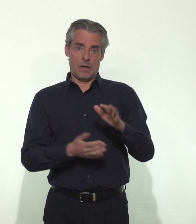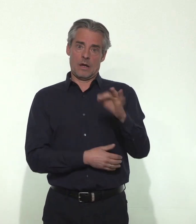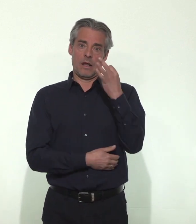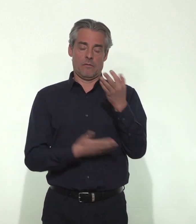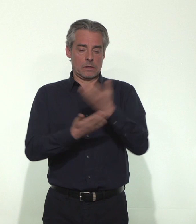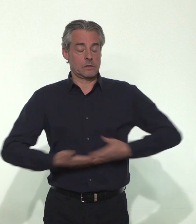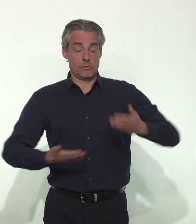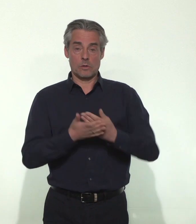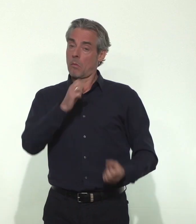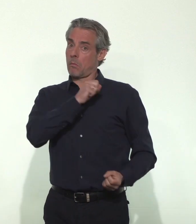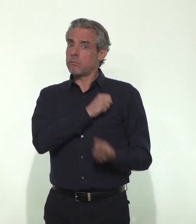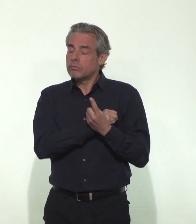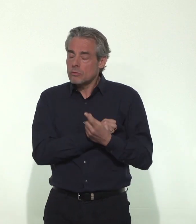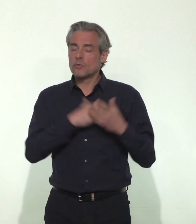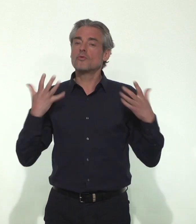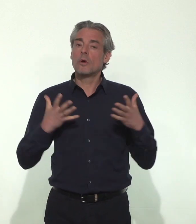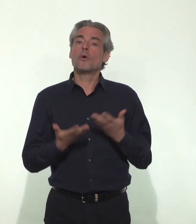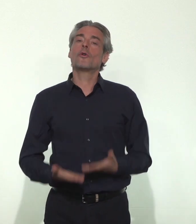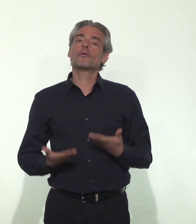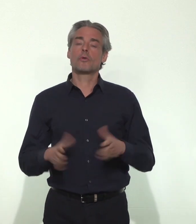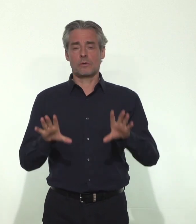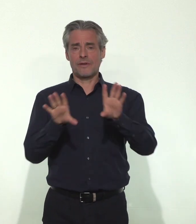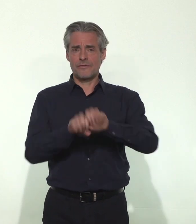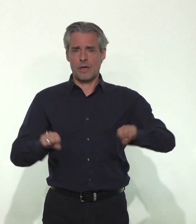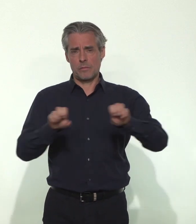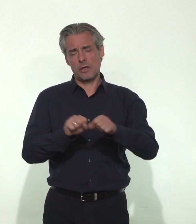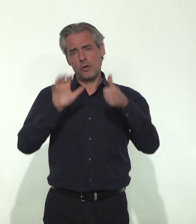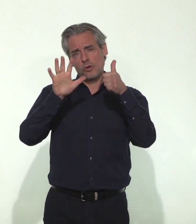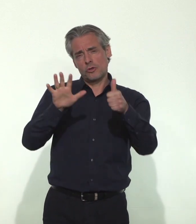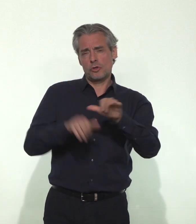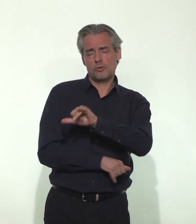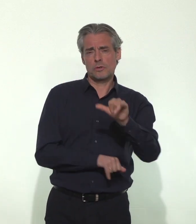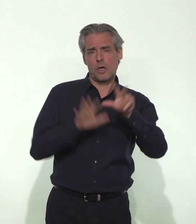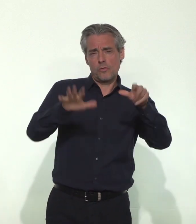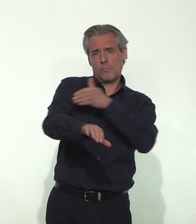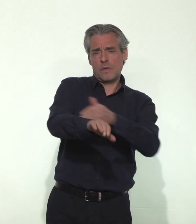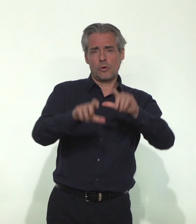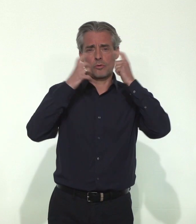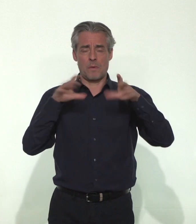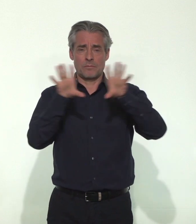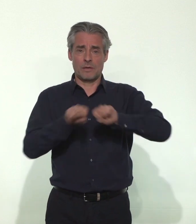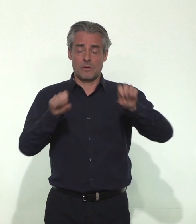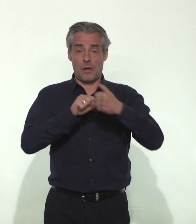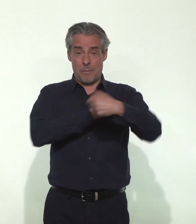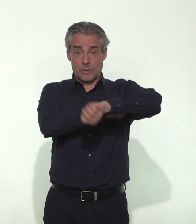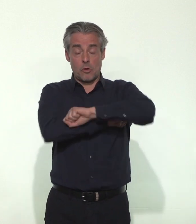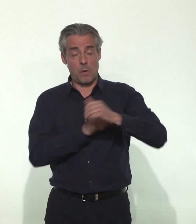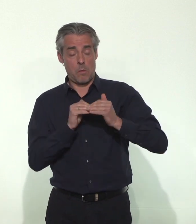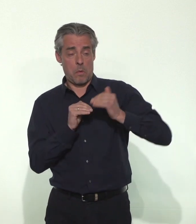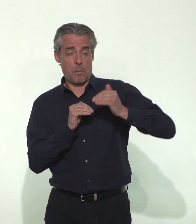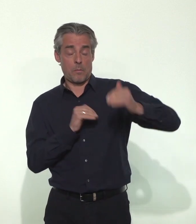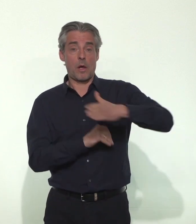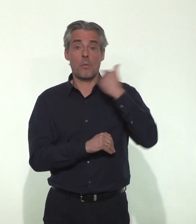situation inédite. Elle produit aujourd'hui 6 à 8 millions de masques par semaine et la production augmente, mais cela rend